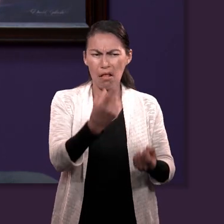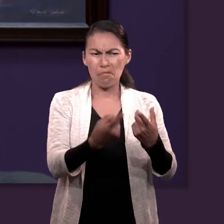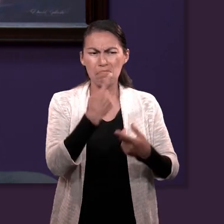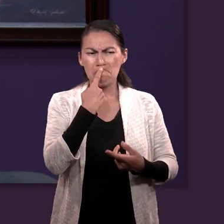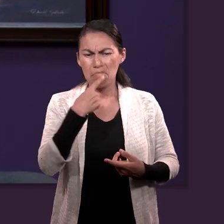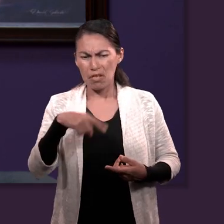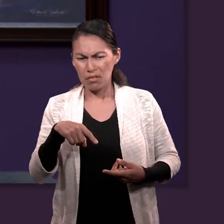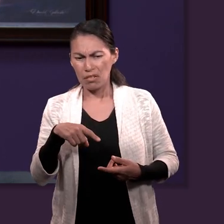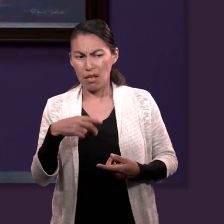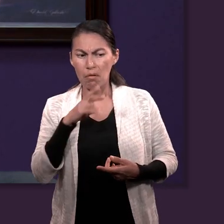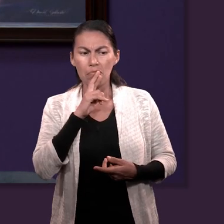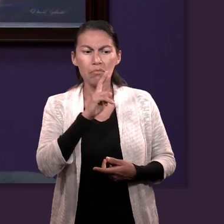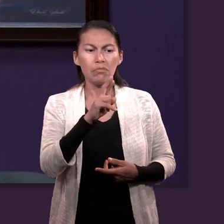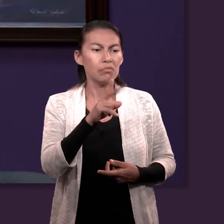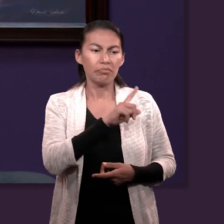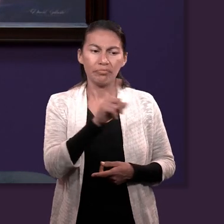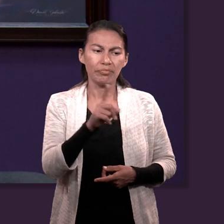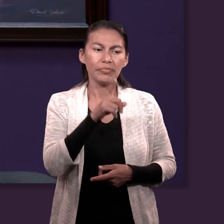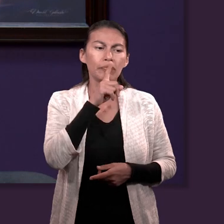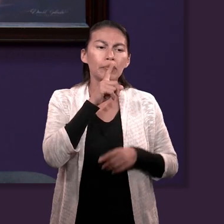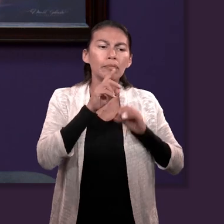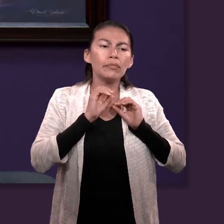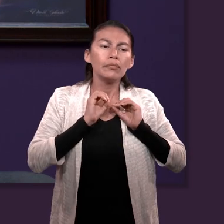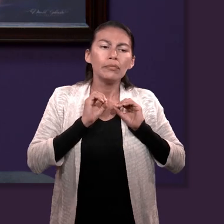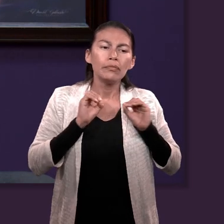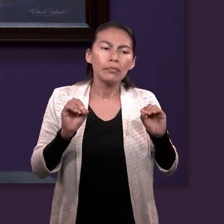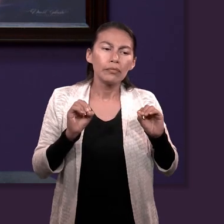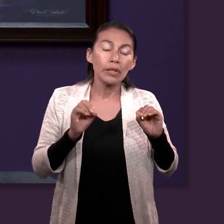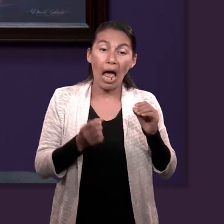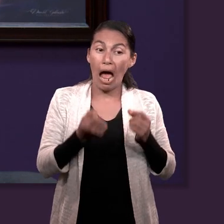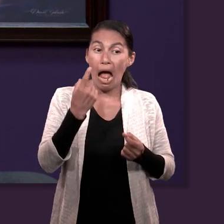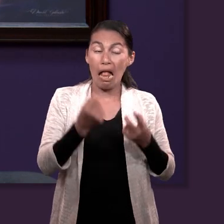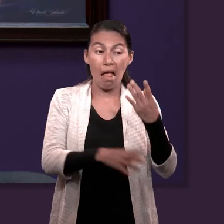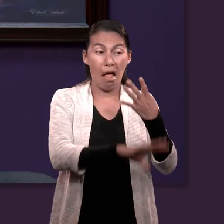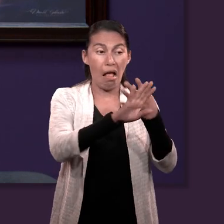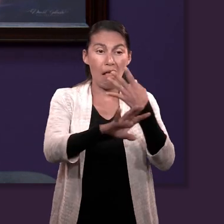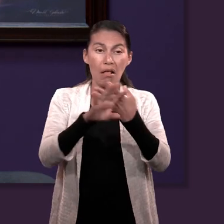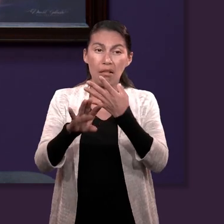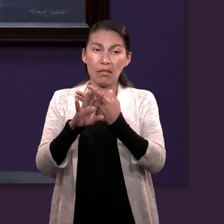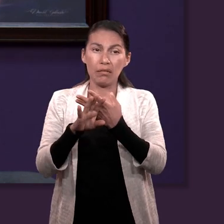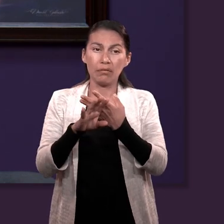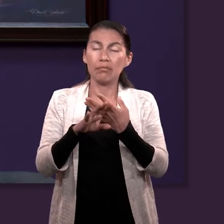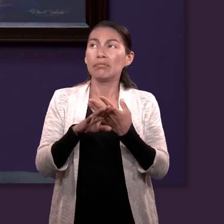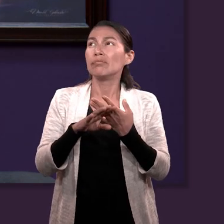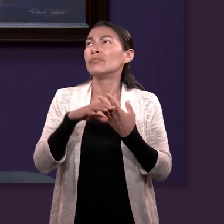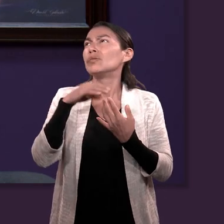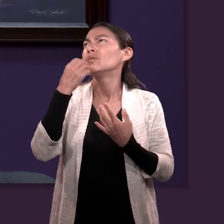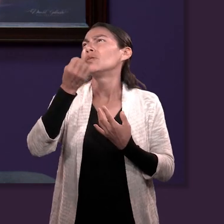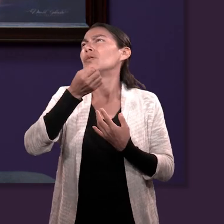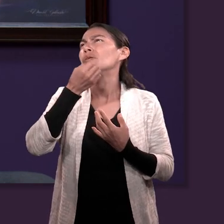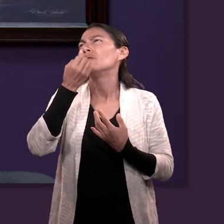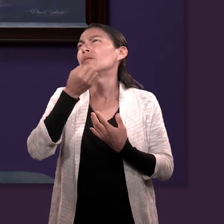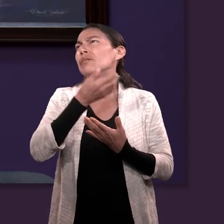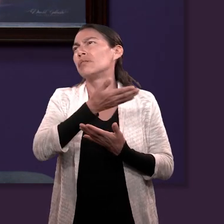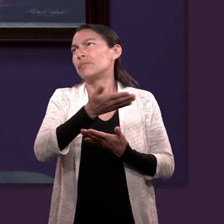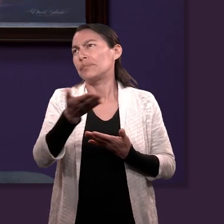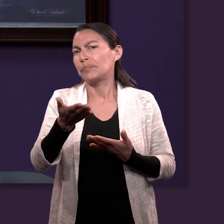respondía con maldición, cuando padecían no amenazaba, sino encomendaba la causa que juzgaba justamente.